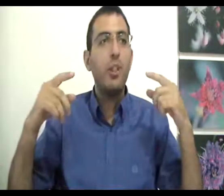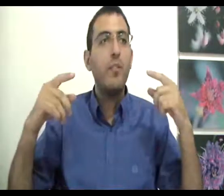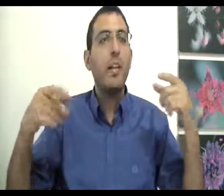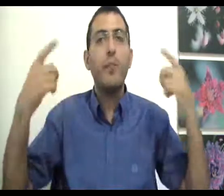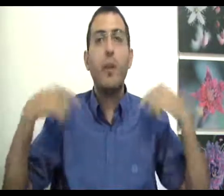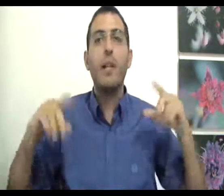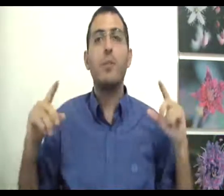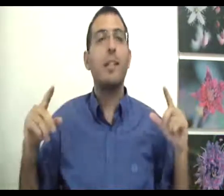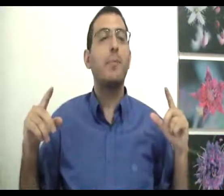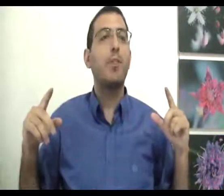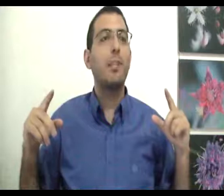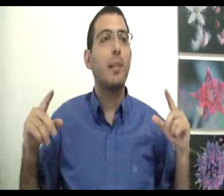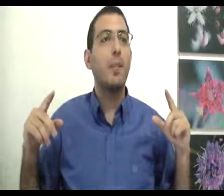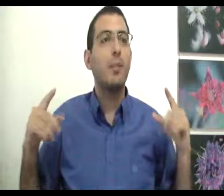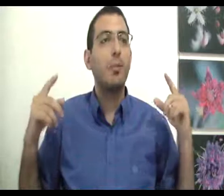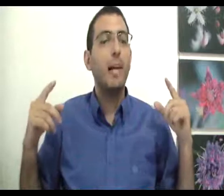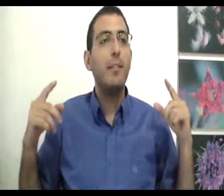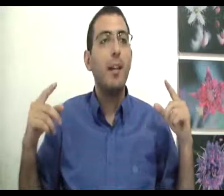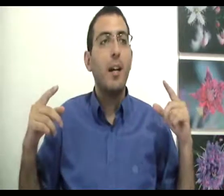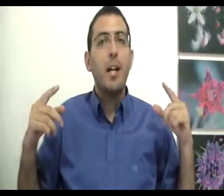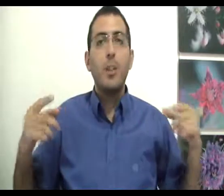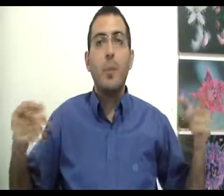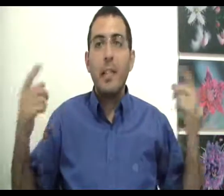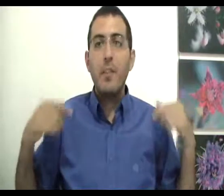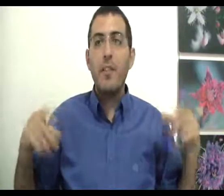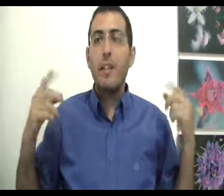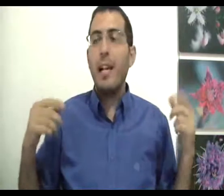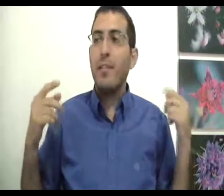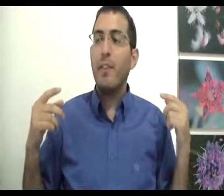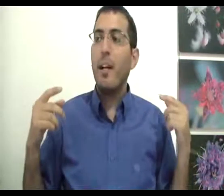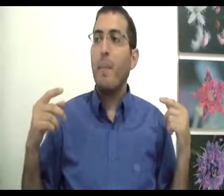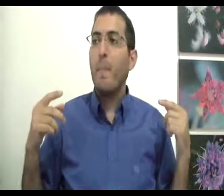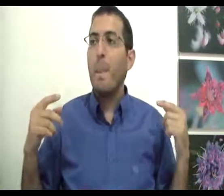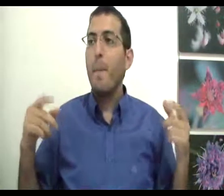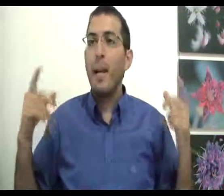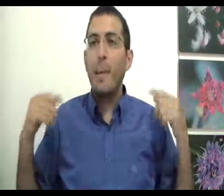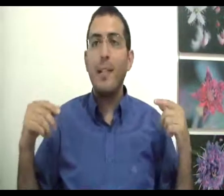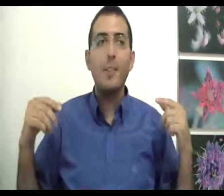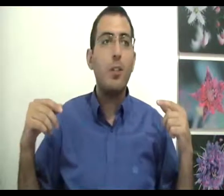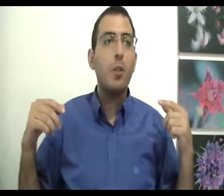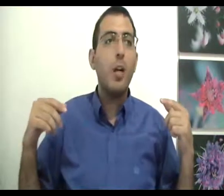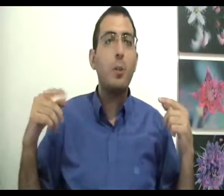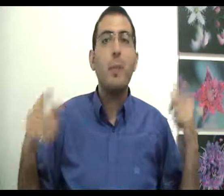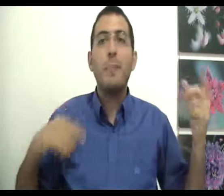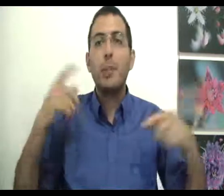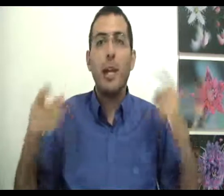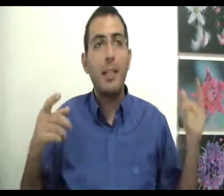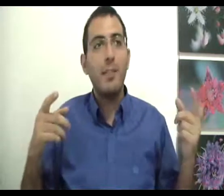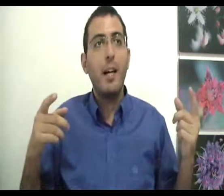לוותר אפילו על הרצון העצמי של עצמך. מה זאת אומרת? שבן אדם יוותר על הדבר ברמה כזאת לא רק שהוא מתפשר על הדבר